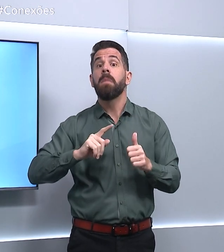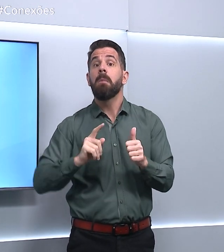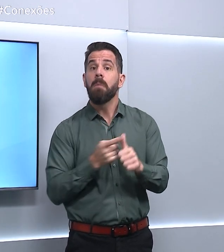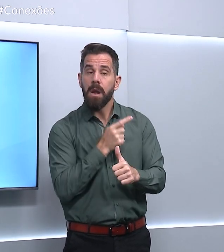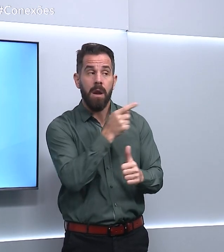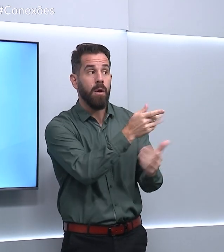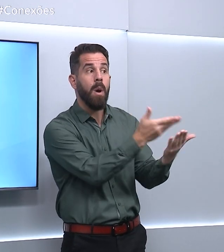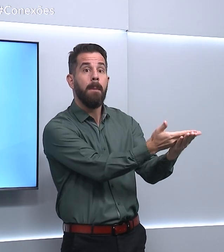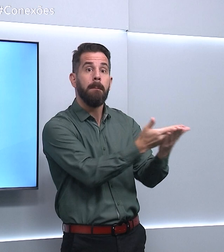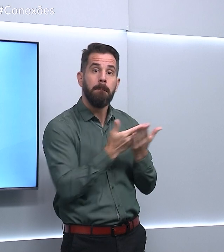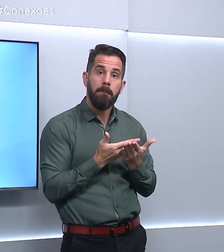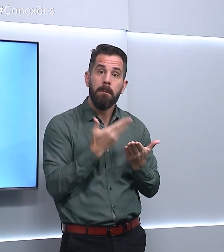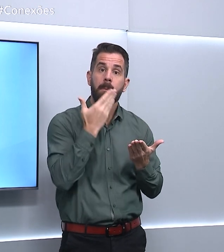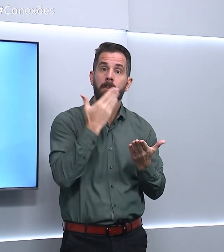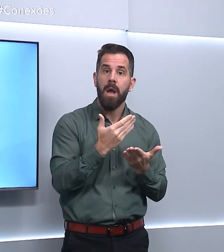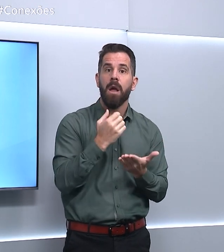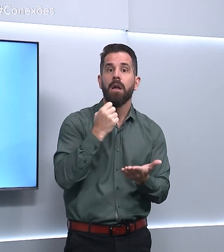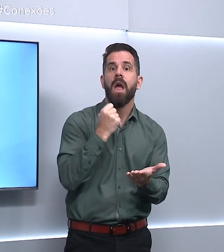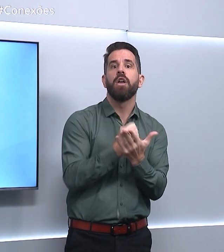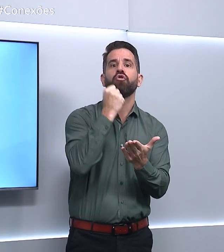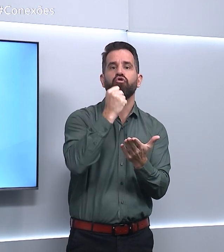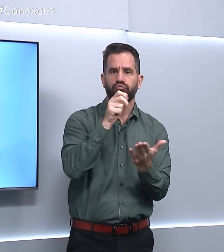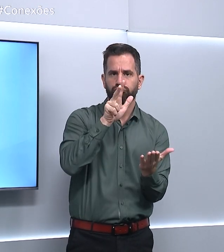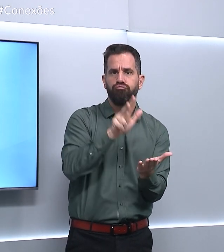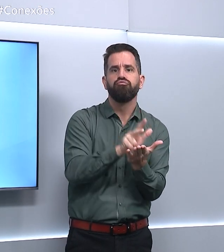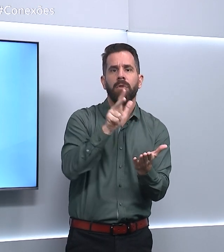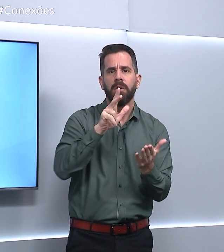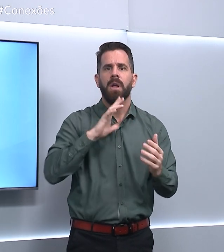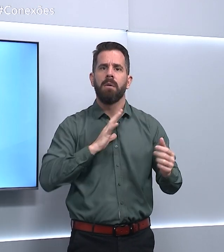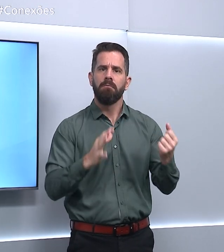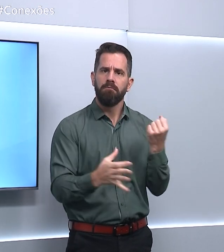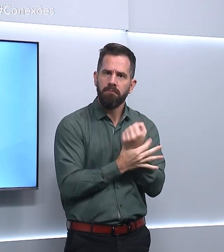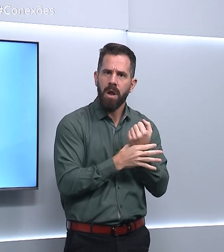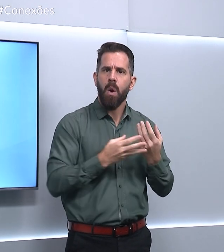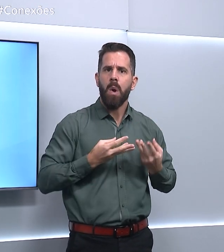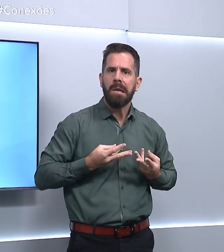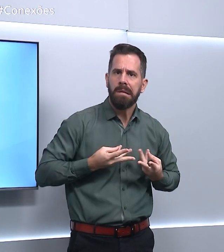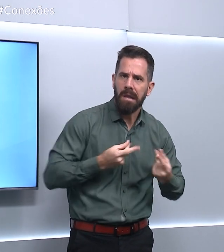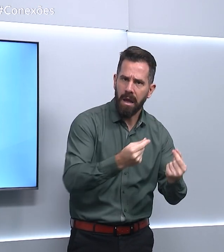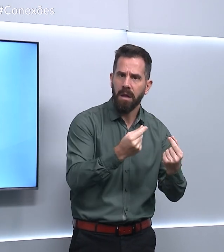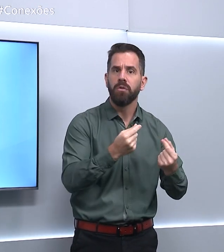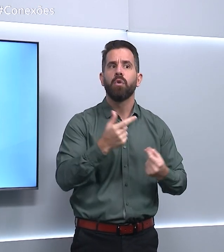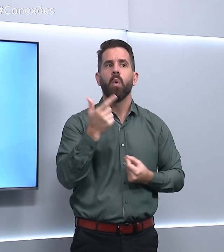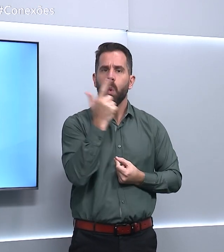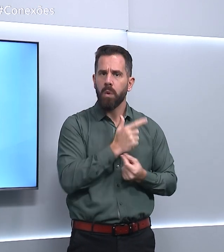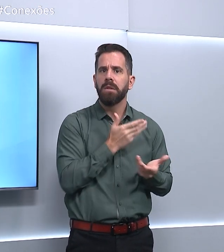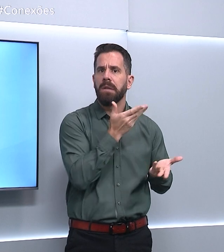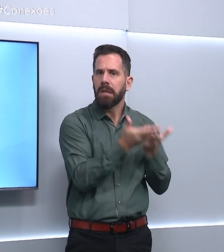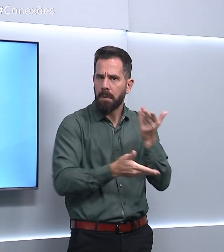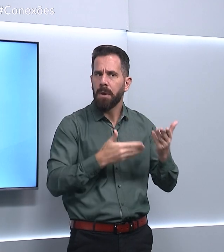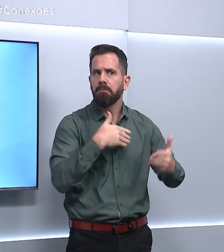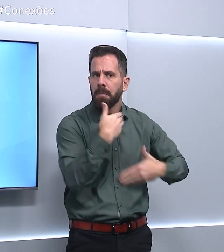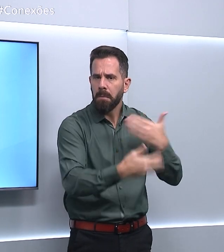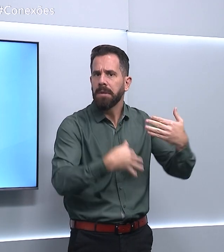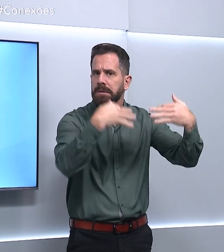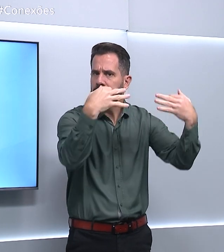pedido de registro com testes de qualidade, segurança e eficácia para análise.